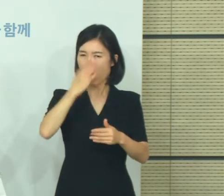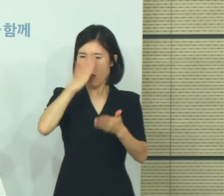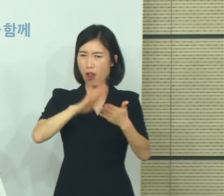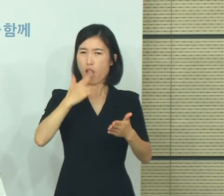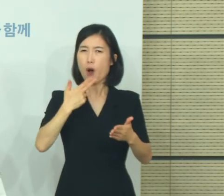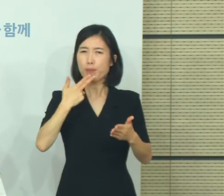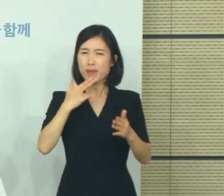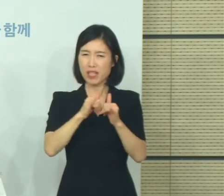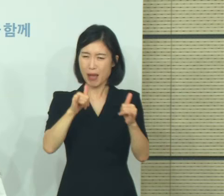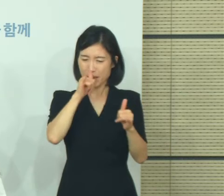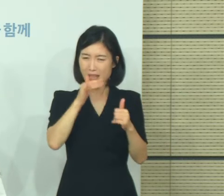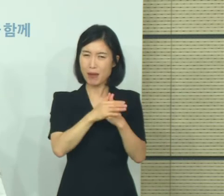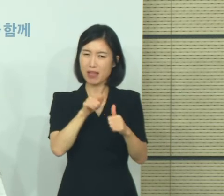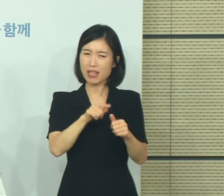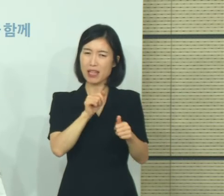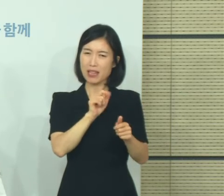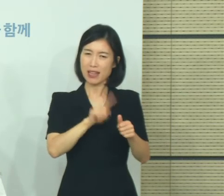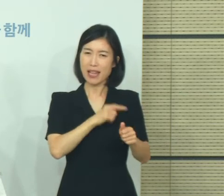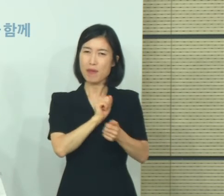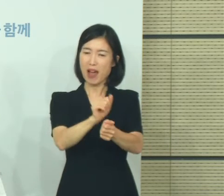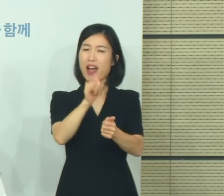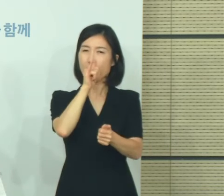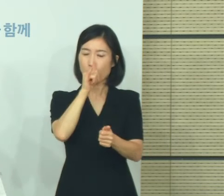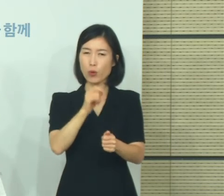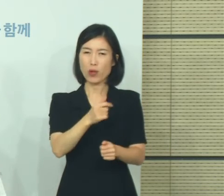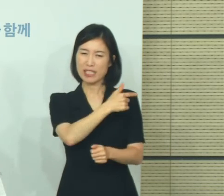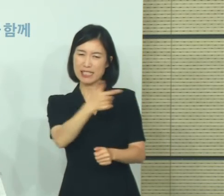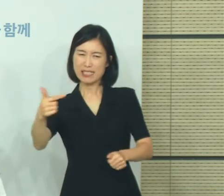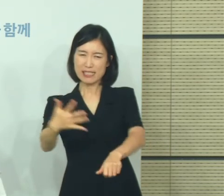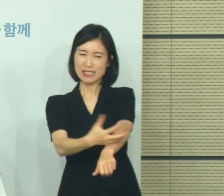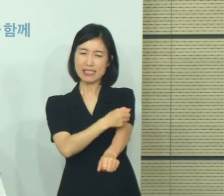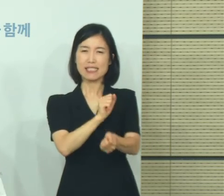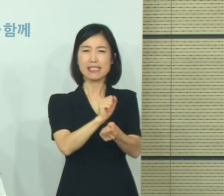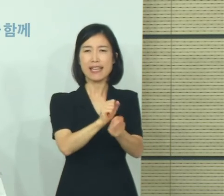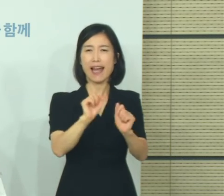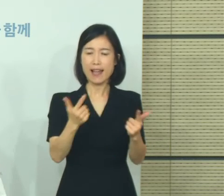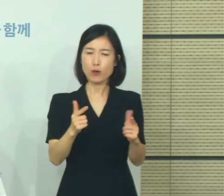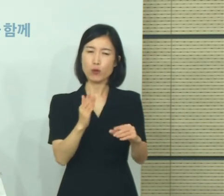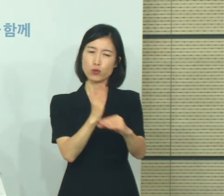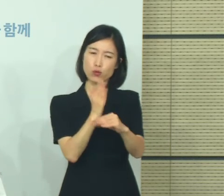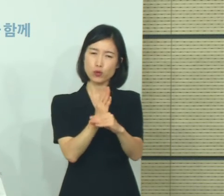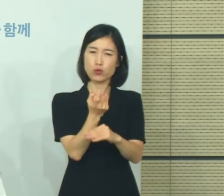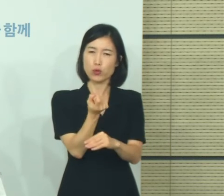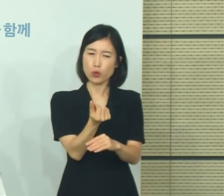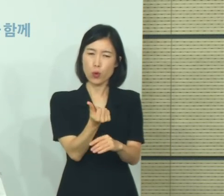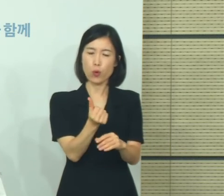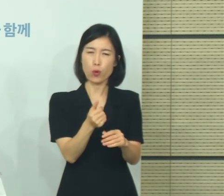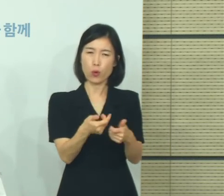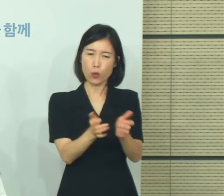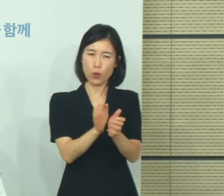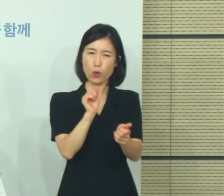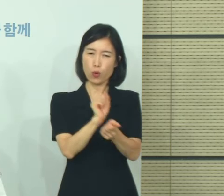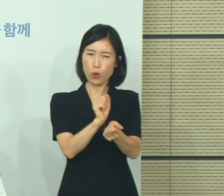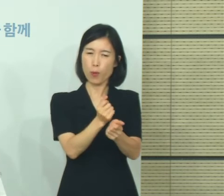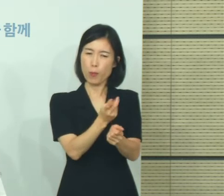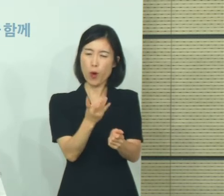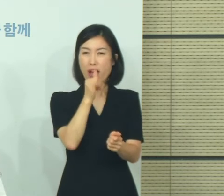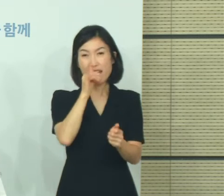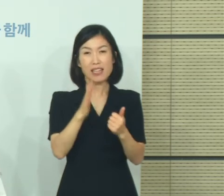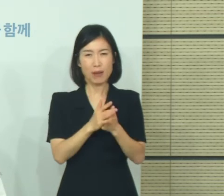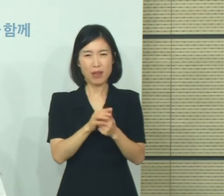아니다 하더라도 중소규모의 집단 감염이 발생함으로 인해서 확진자 수가 증가되는 그런 계향들이